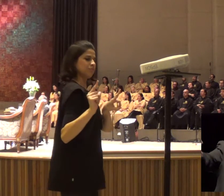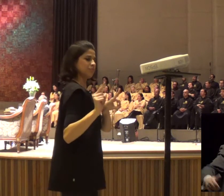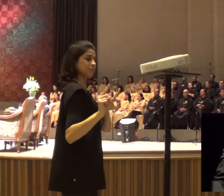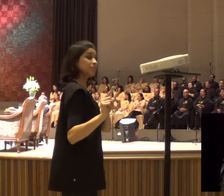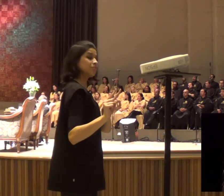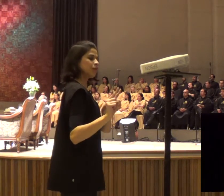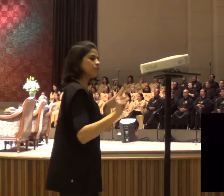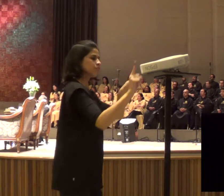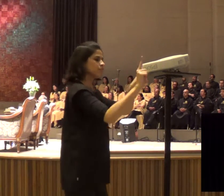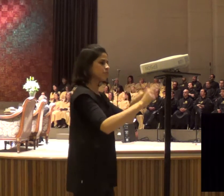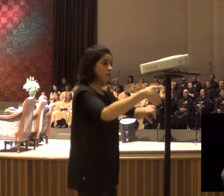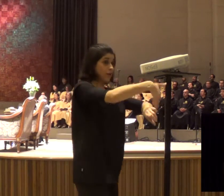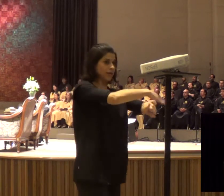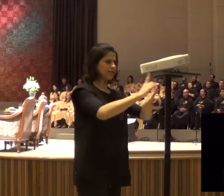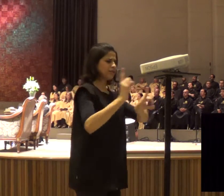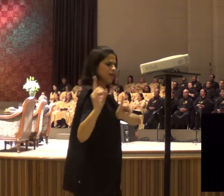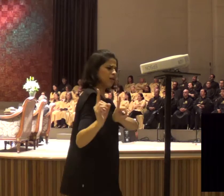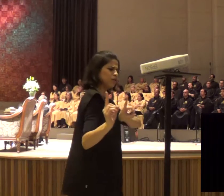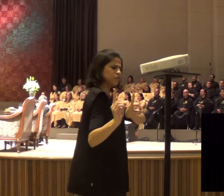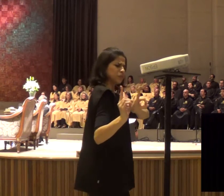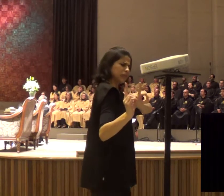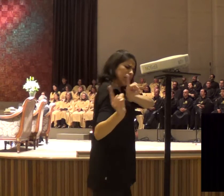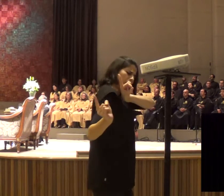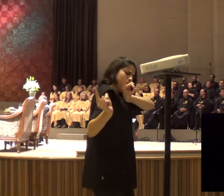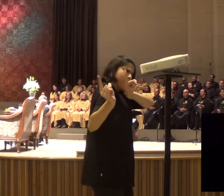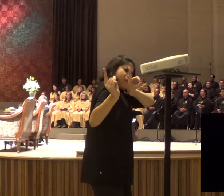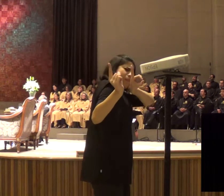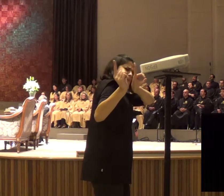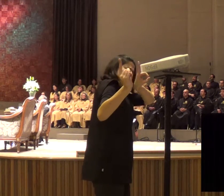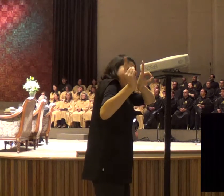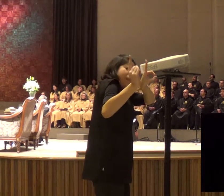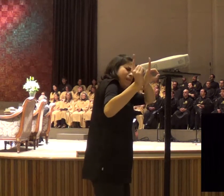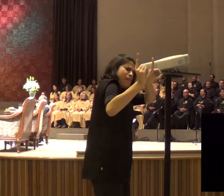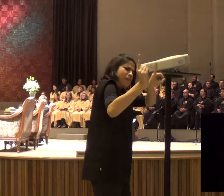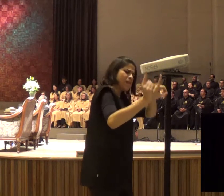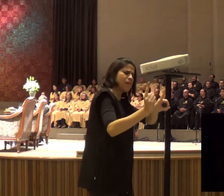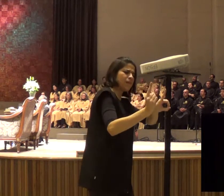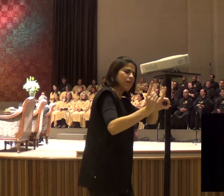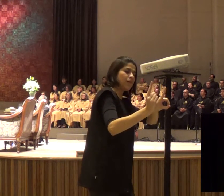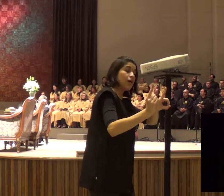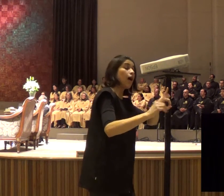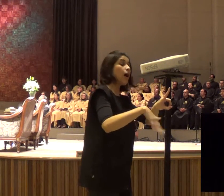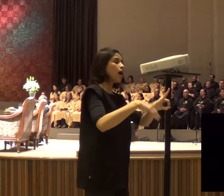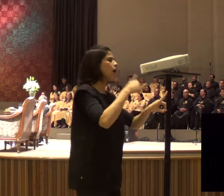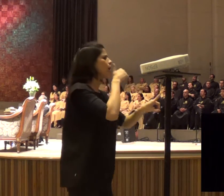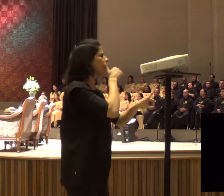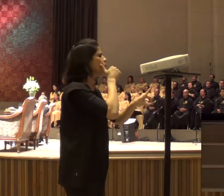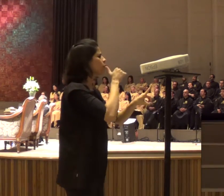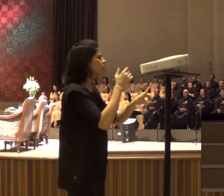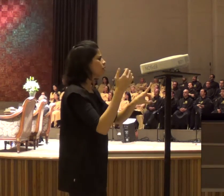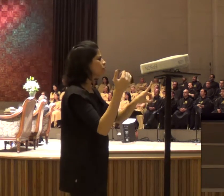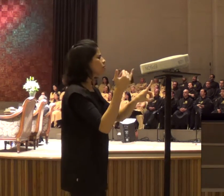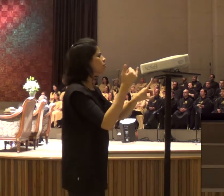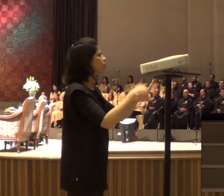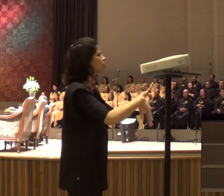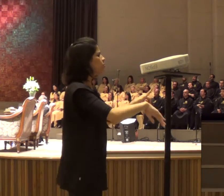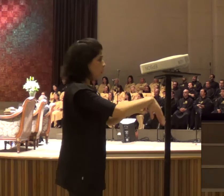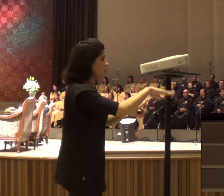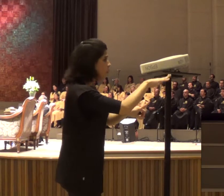na esquina, e quando chegou lá na esquina, a moça voltou em direção a ela, e disse assim,